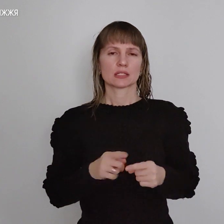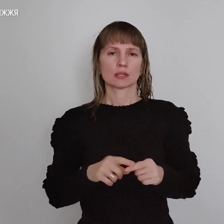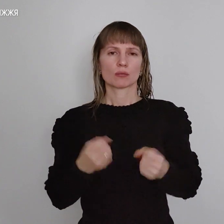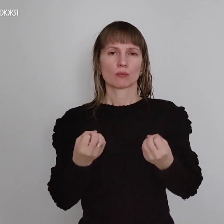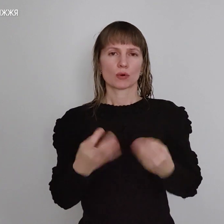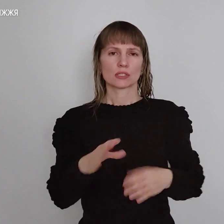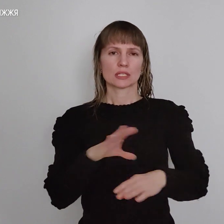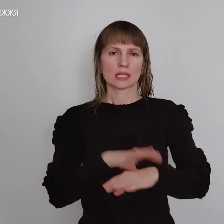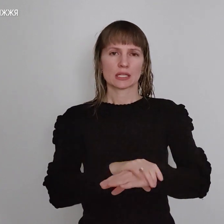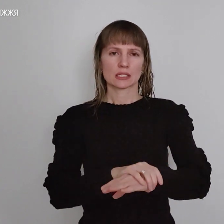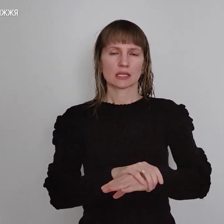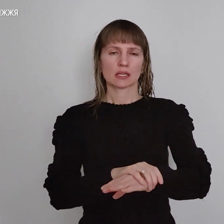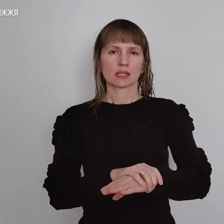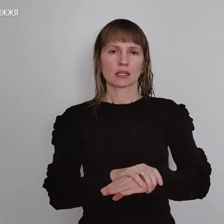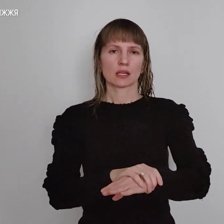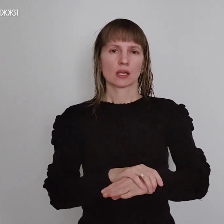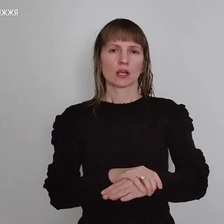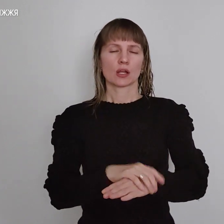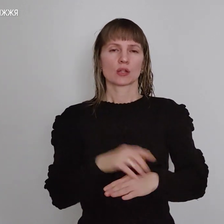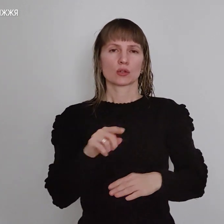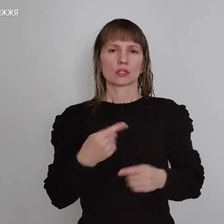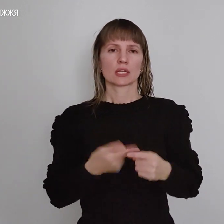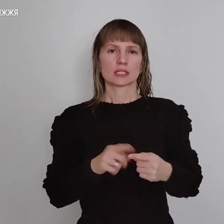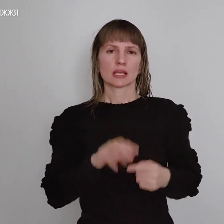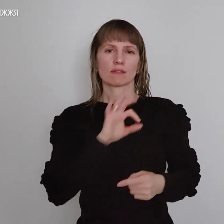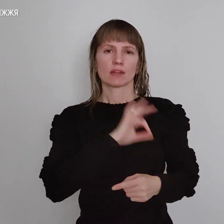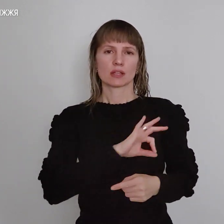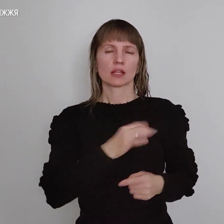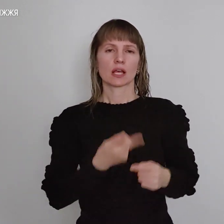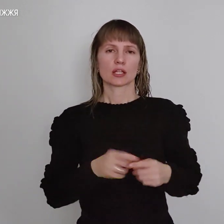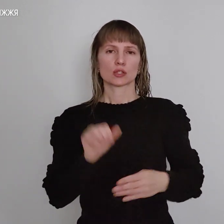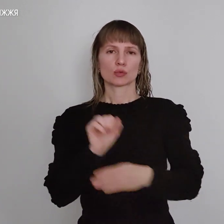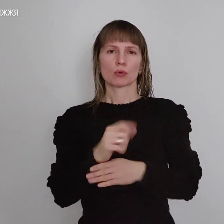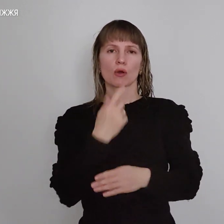затискати. Тоді це ефективно, тоді це зупинить кровотечу.